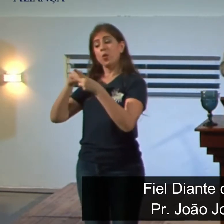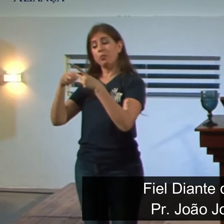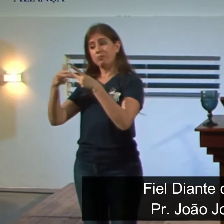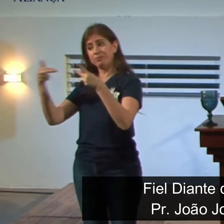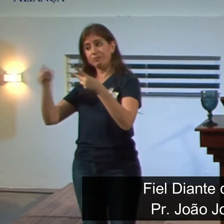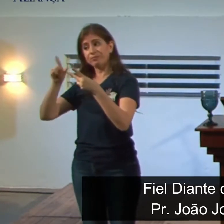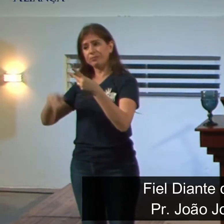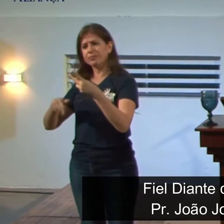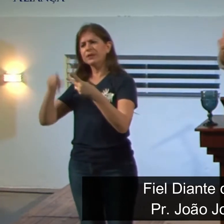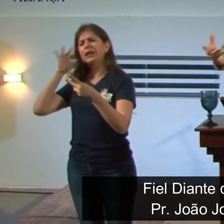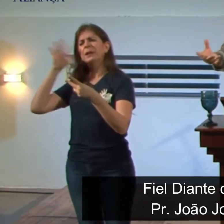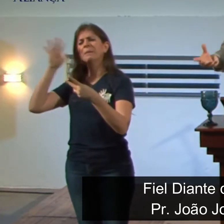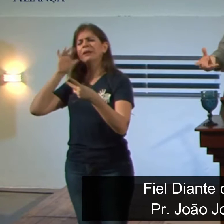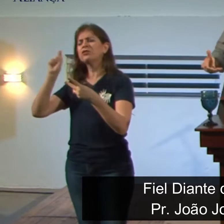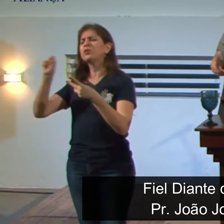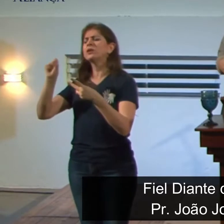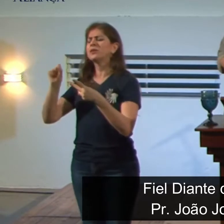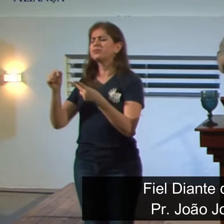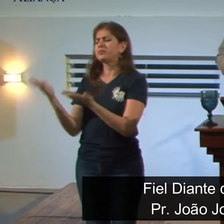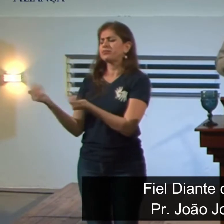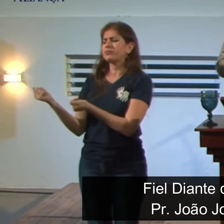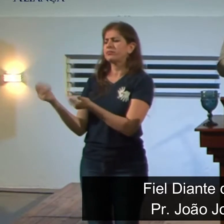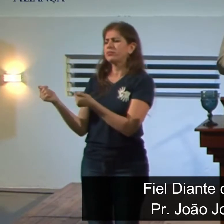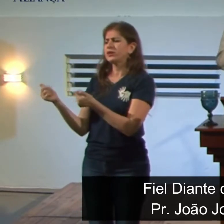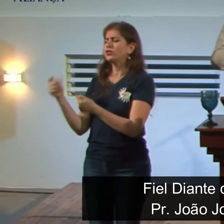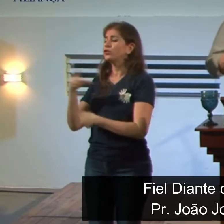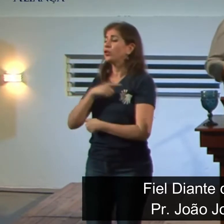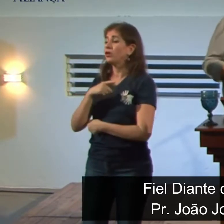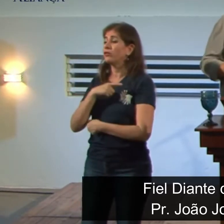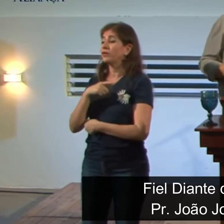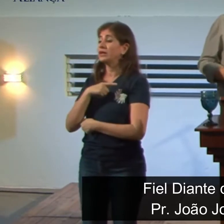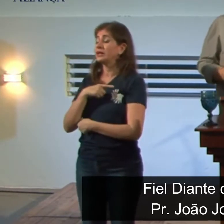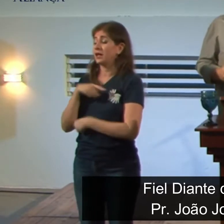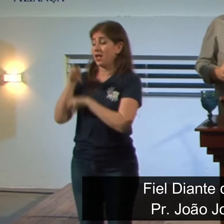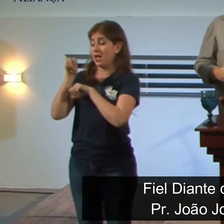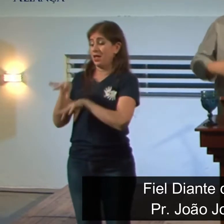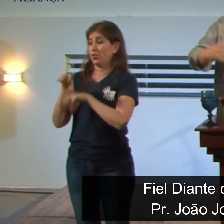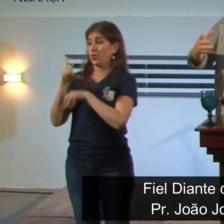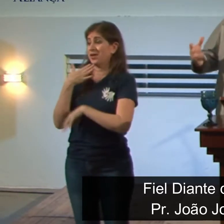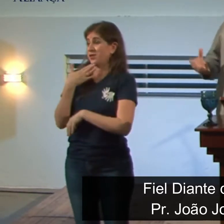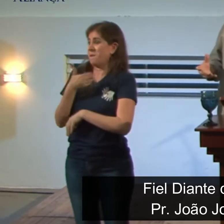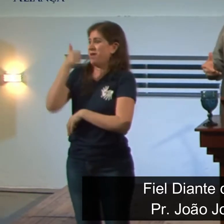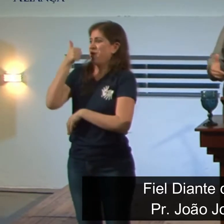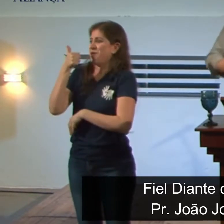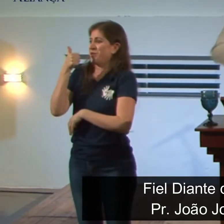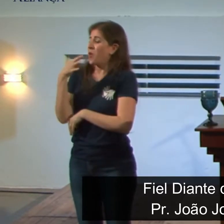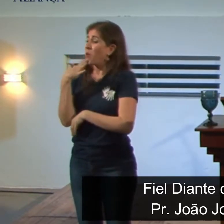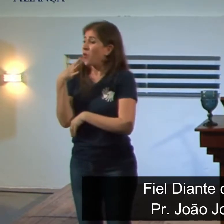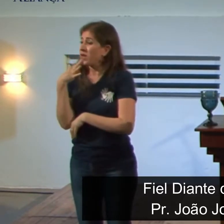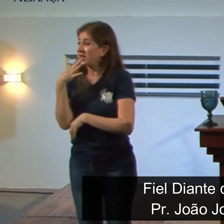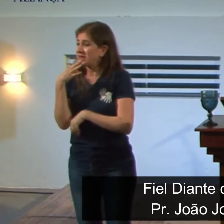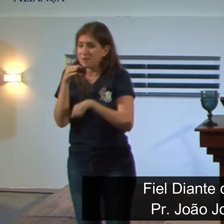é porque, imagine, esses jovens, eles tinham acesso à melhor educação e ao melhor conhecimento daquela nação.